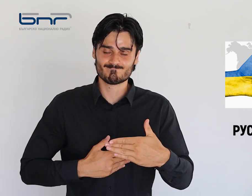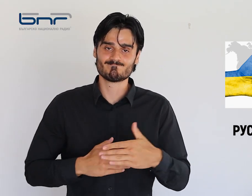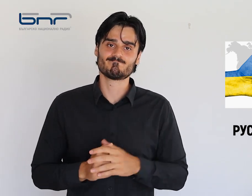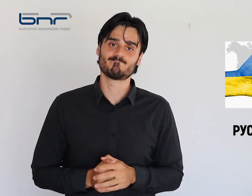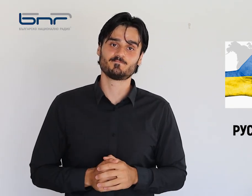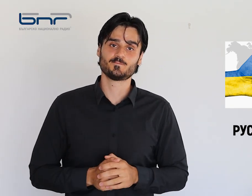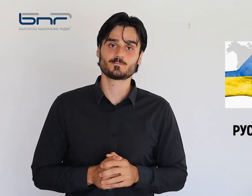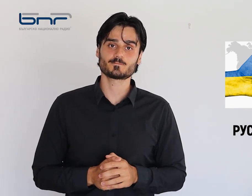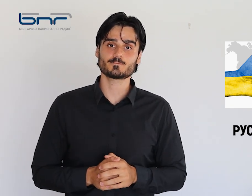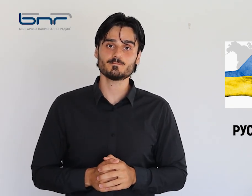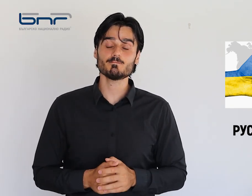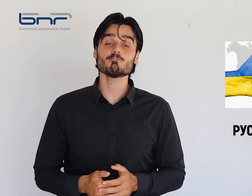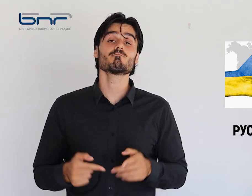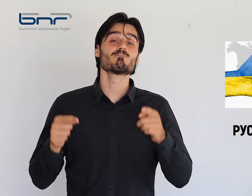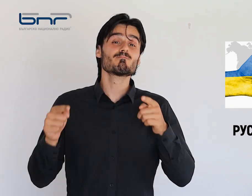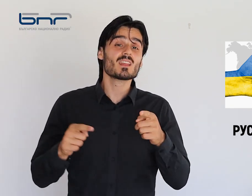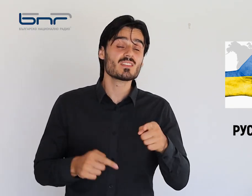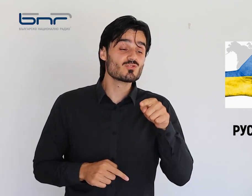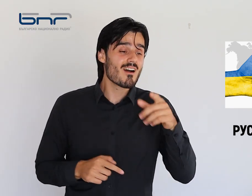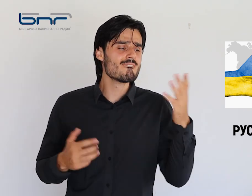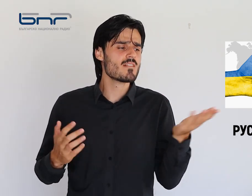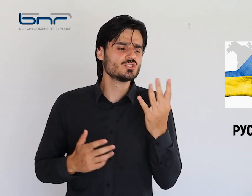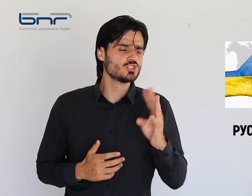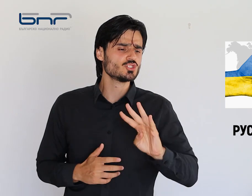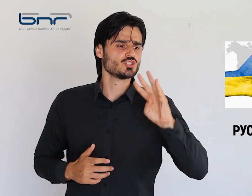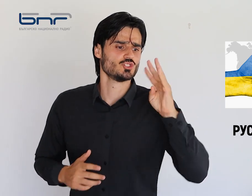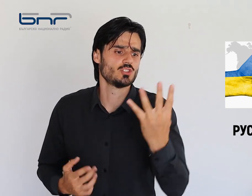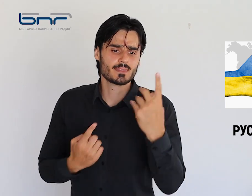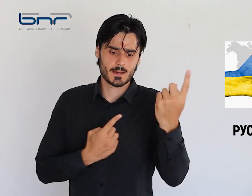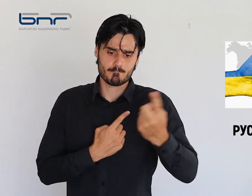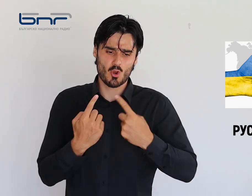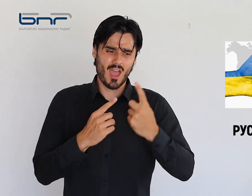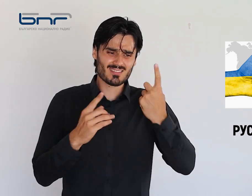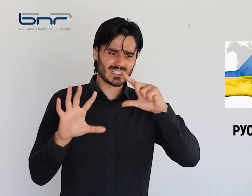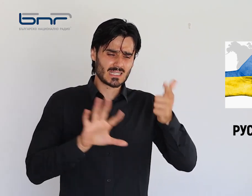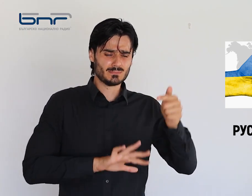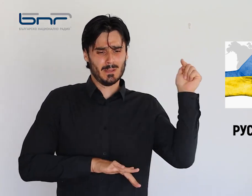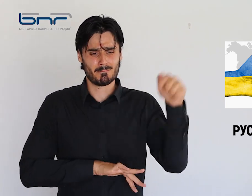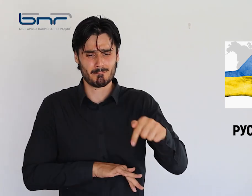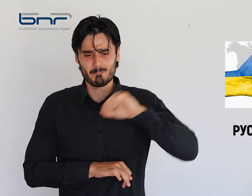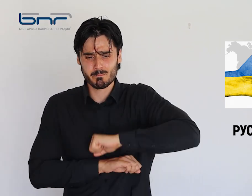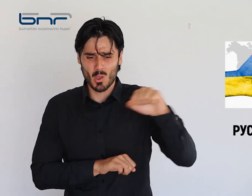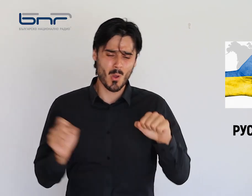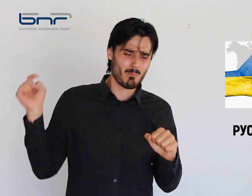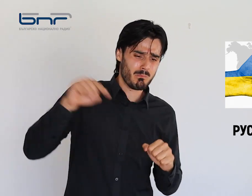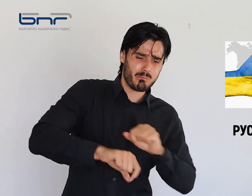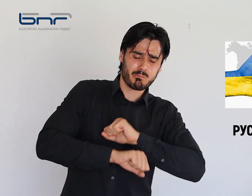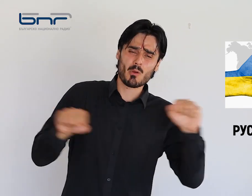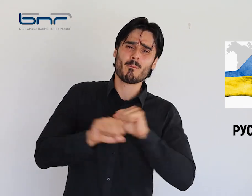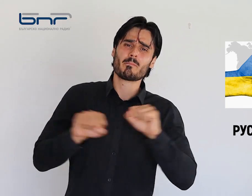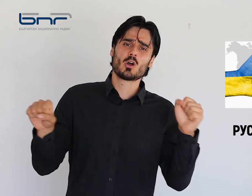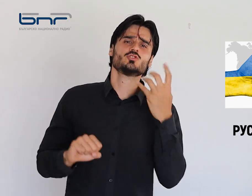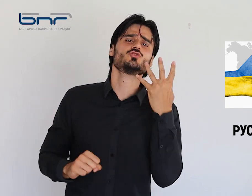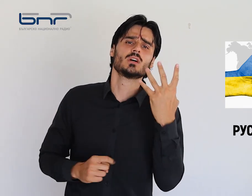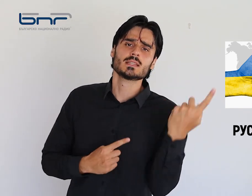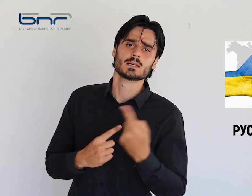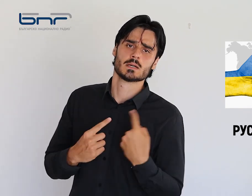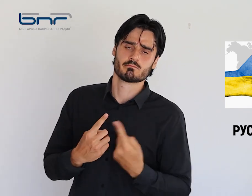контр-офанзива. Това е четвъртата руска атака в района. За една седмица заяви ръководителят на областната военна администрация Олег